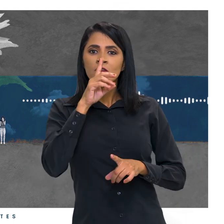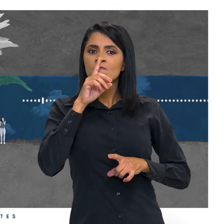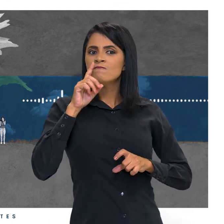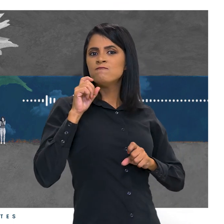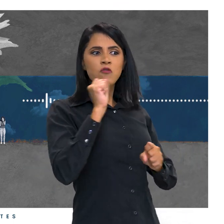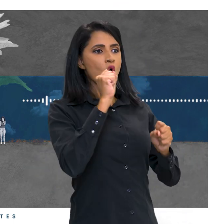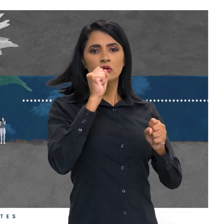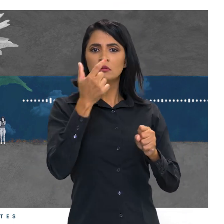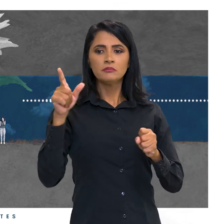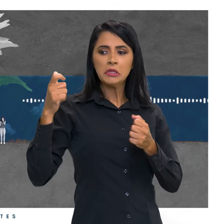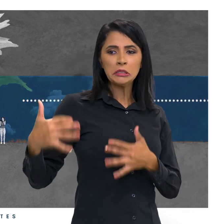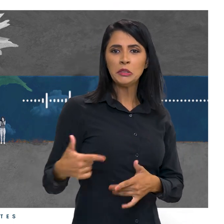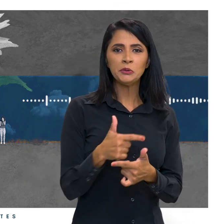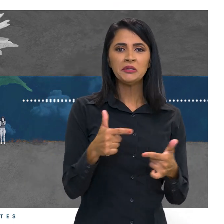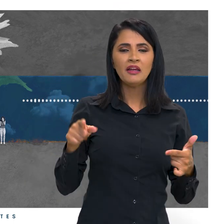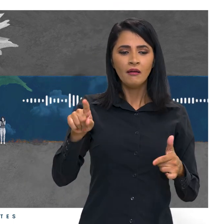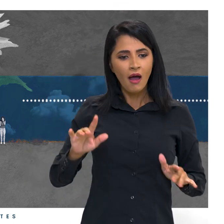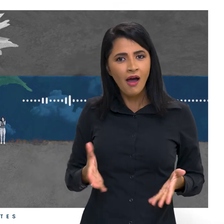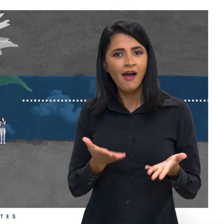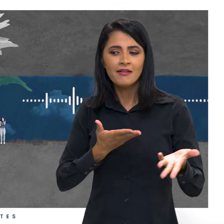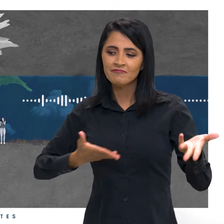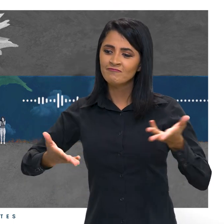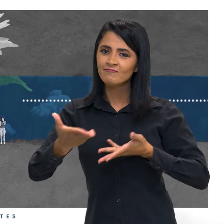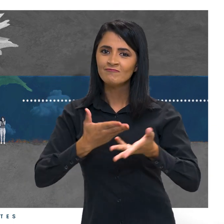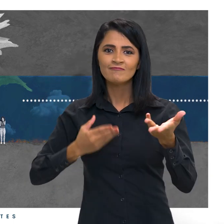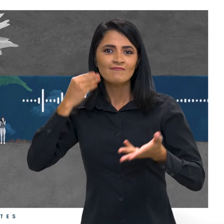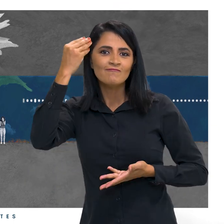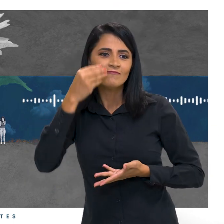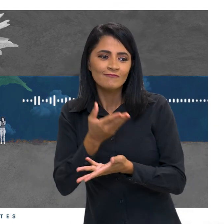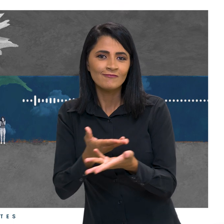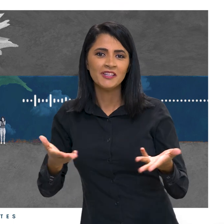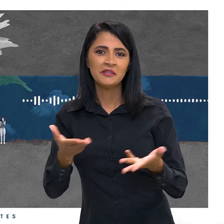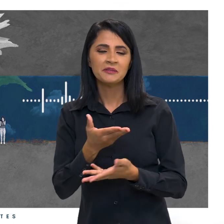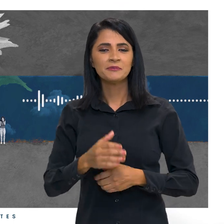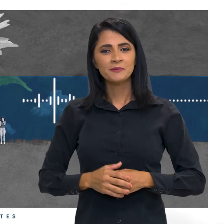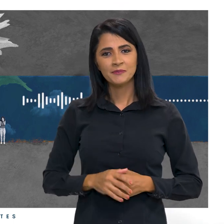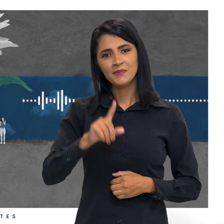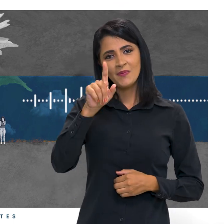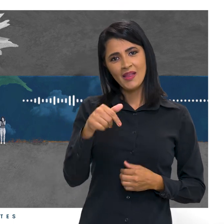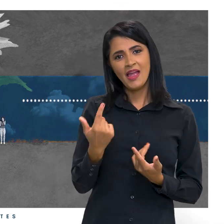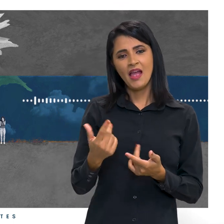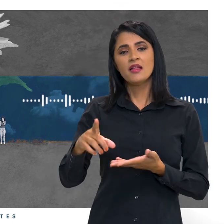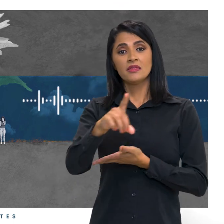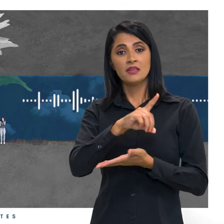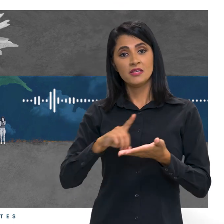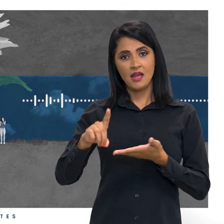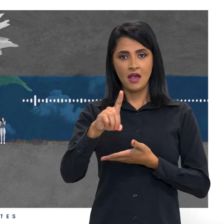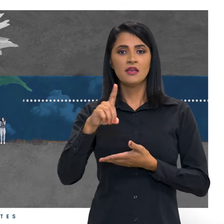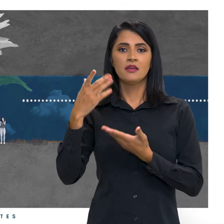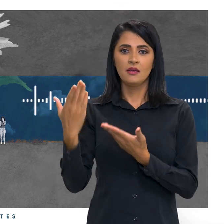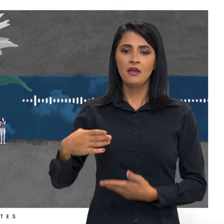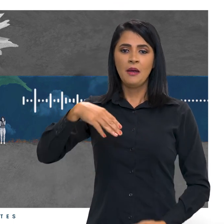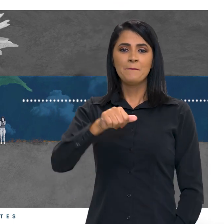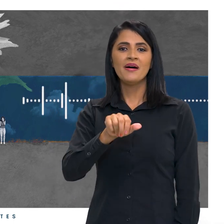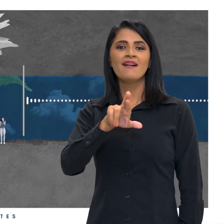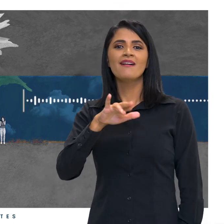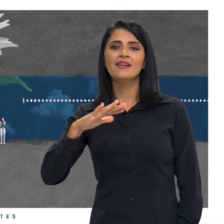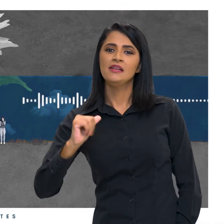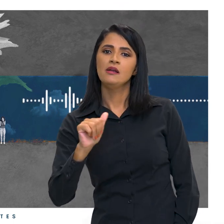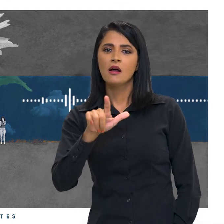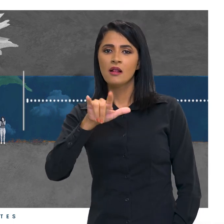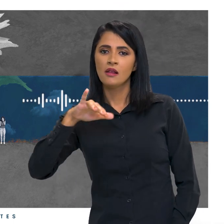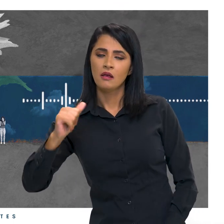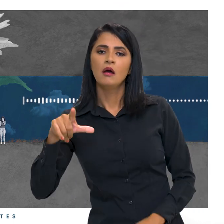inexplicável que as motiva a compartilhar suas próprias experiências. É o caso da designer de interiores, Maria Lia. Ela tem